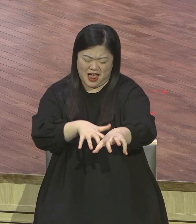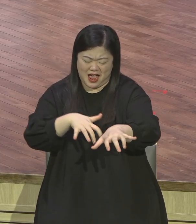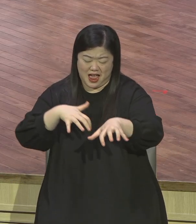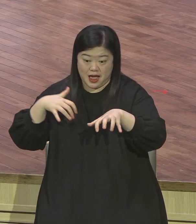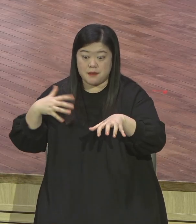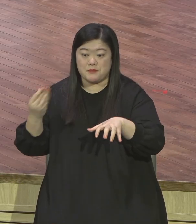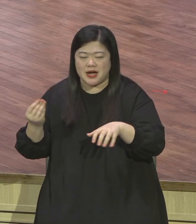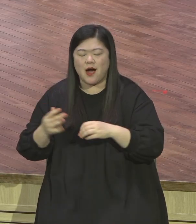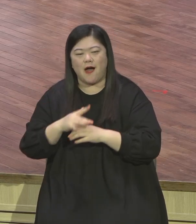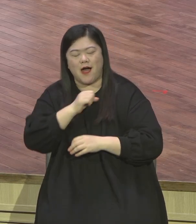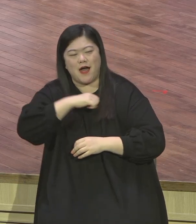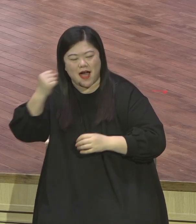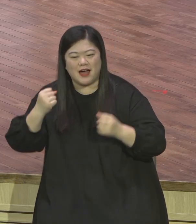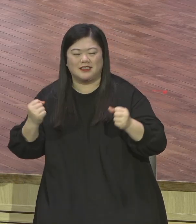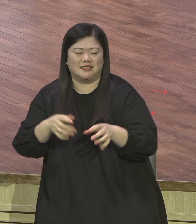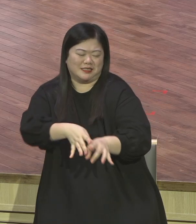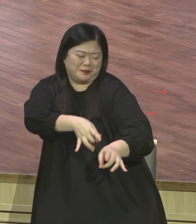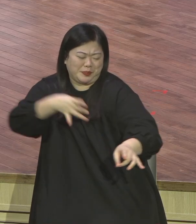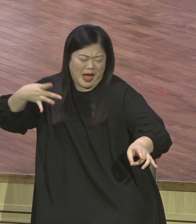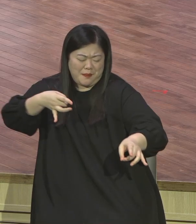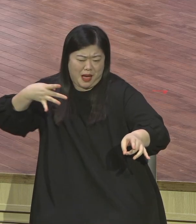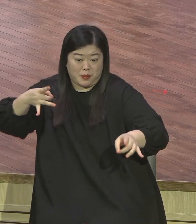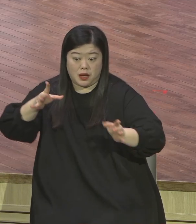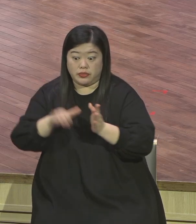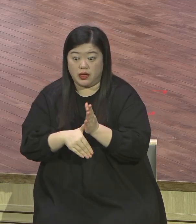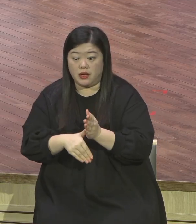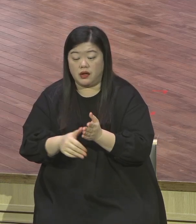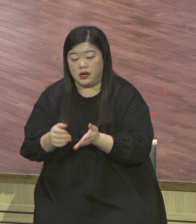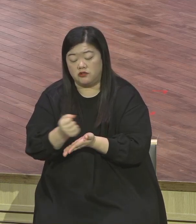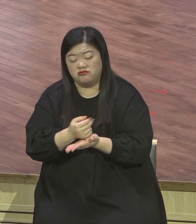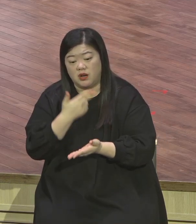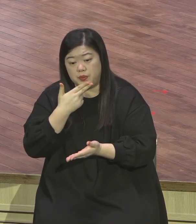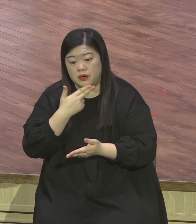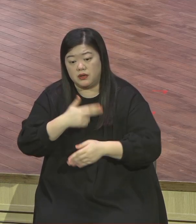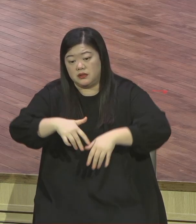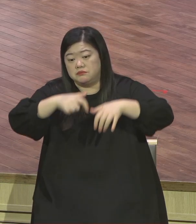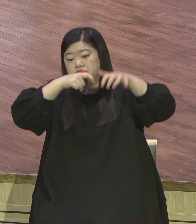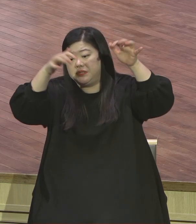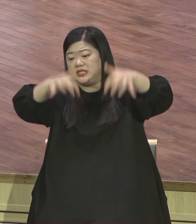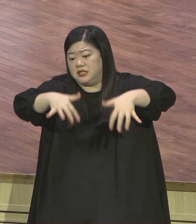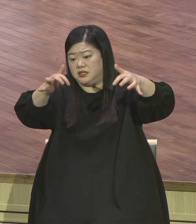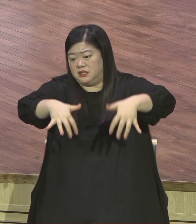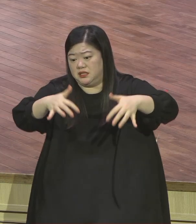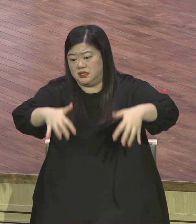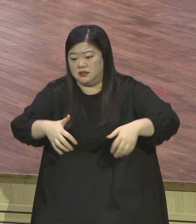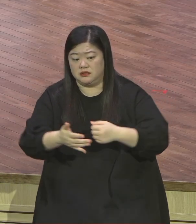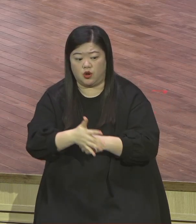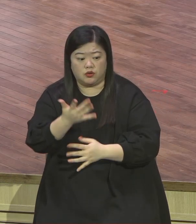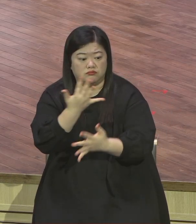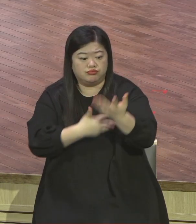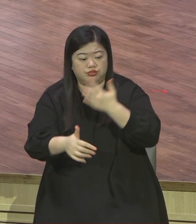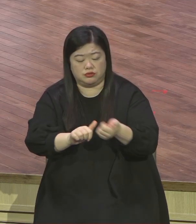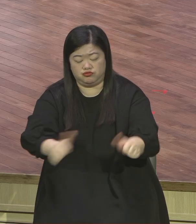모사 제인 성사 제천 그때 이 말이었어요 아무리 좋은 계획을 세워도